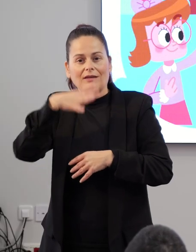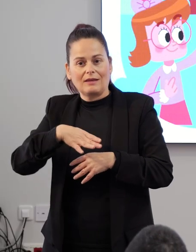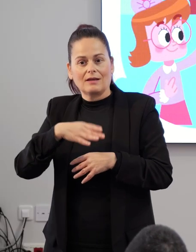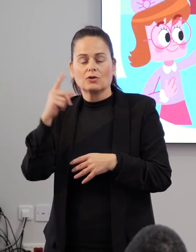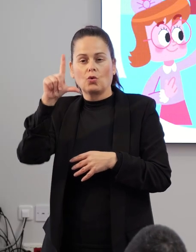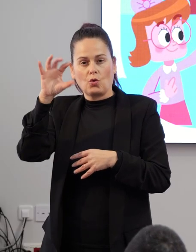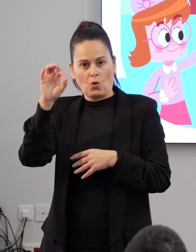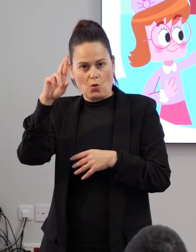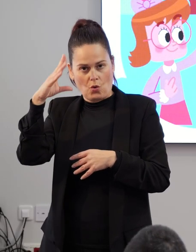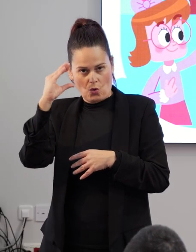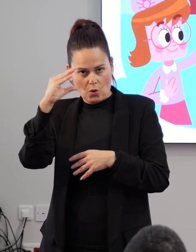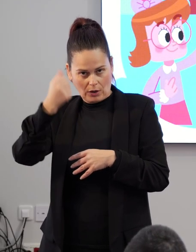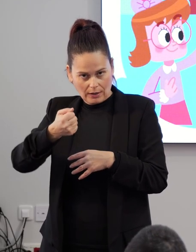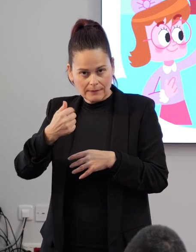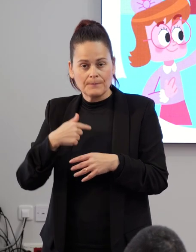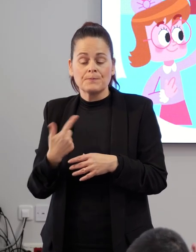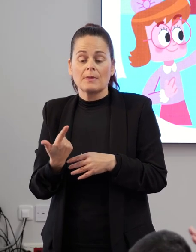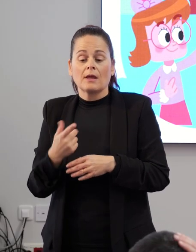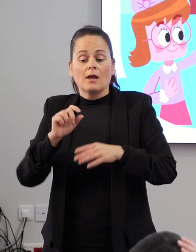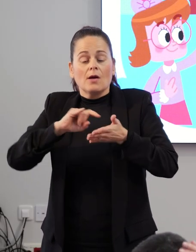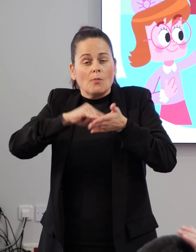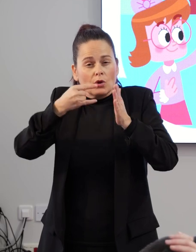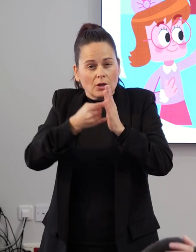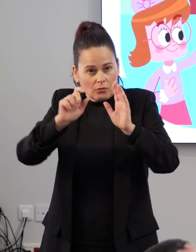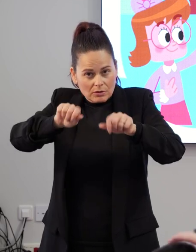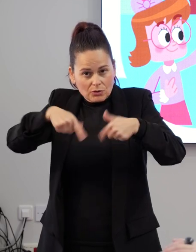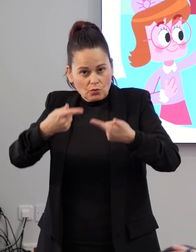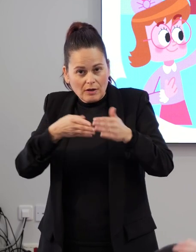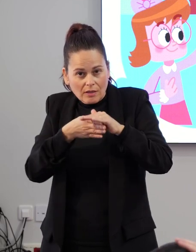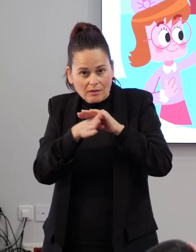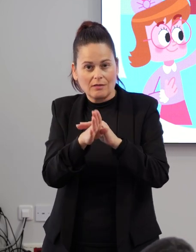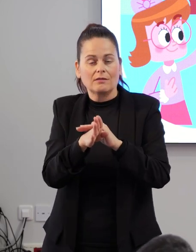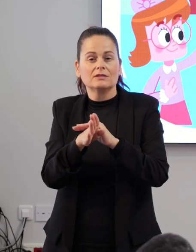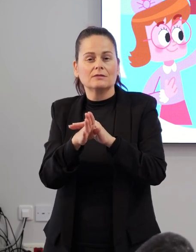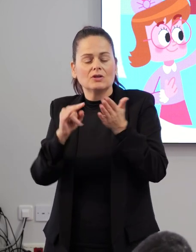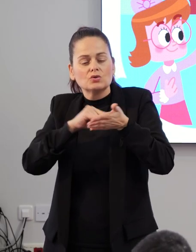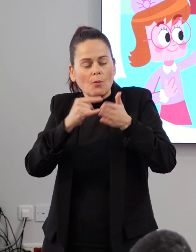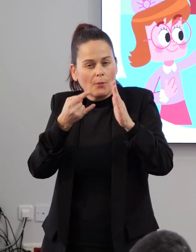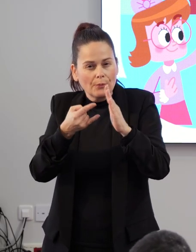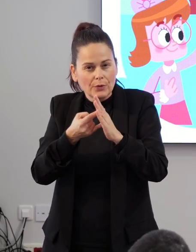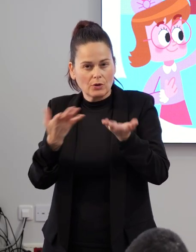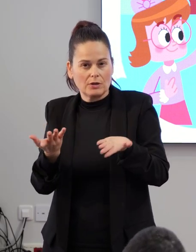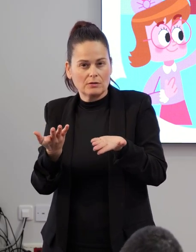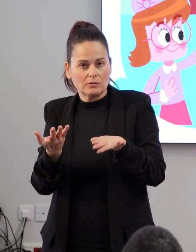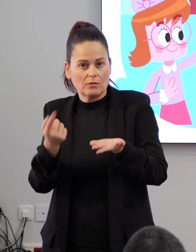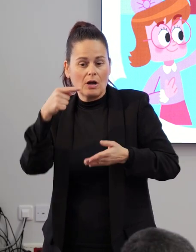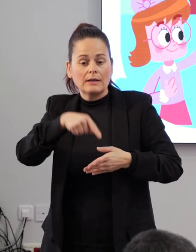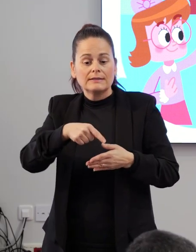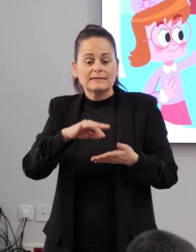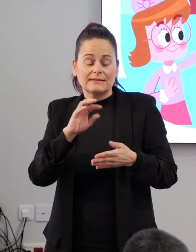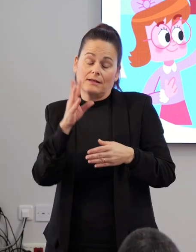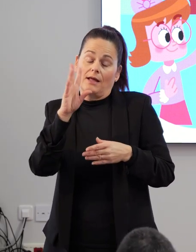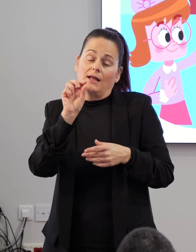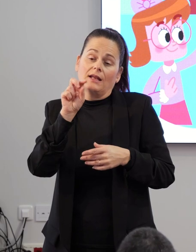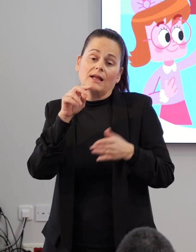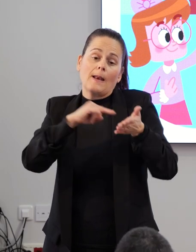El proyecto de naturaleza accesible también es un proyecto, es una actuación del segundo plan